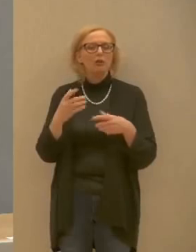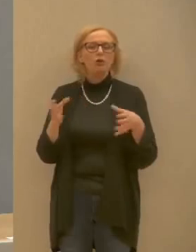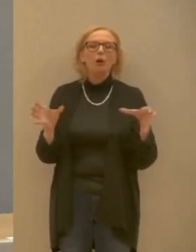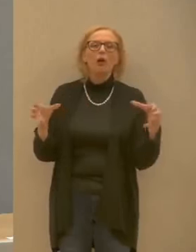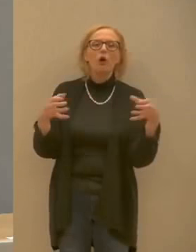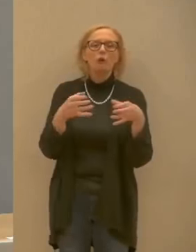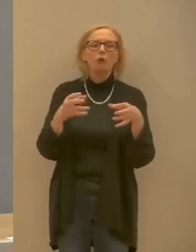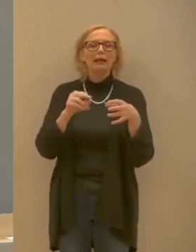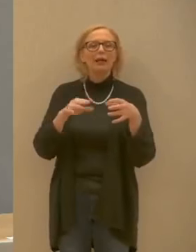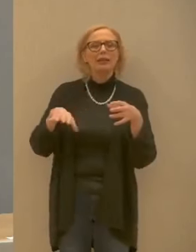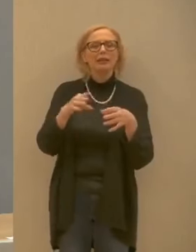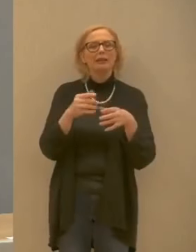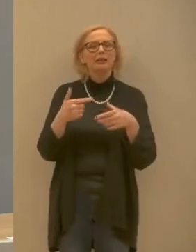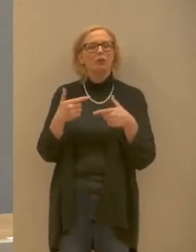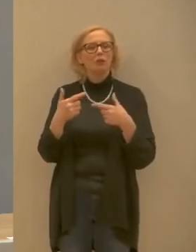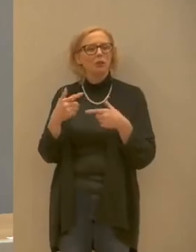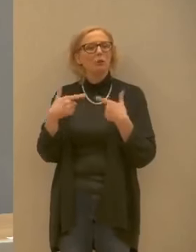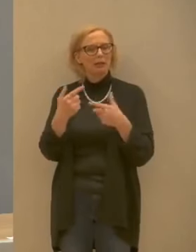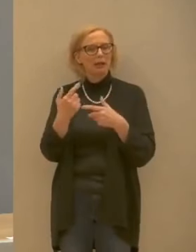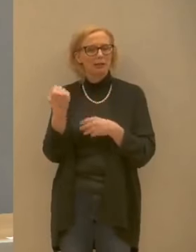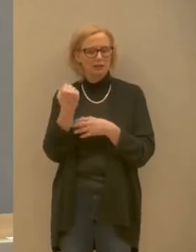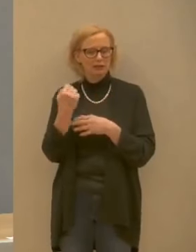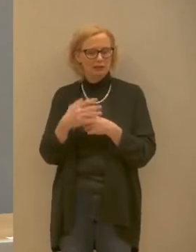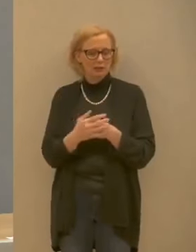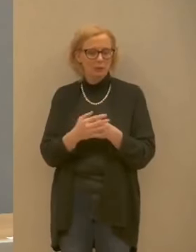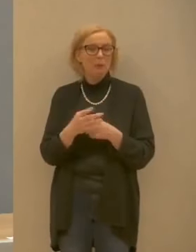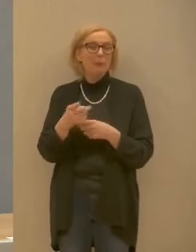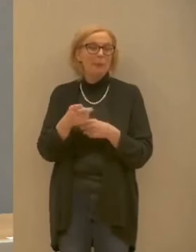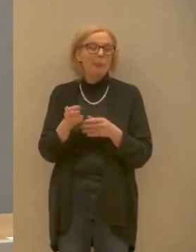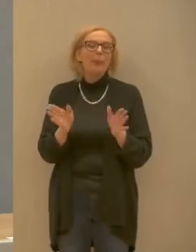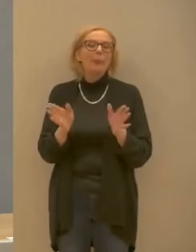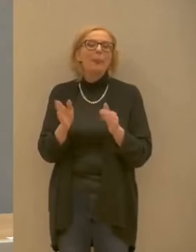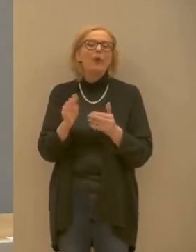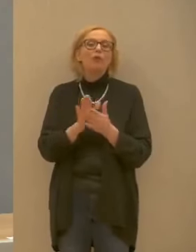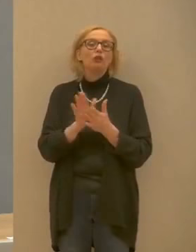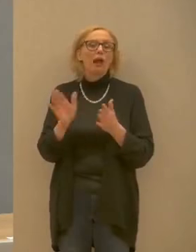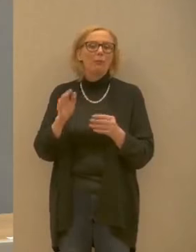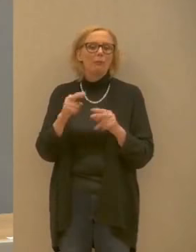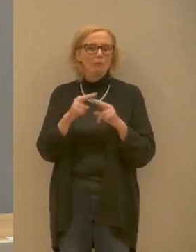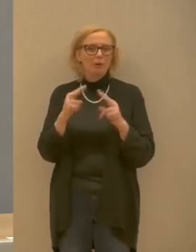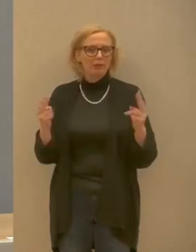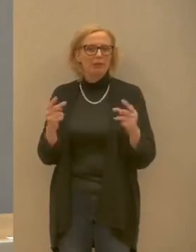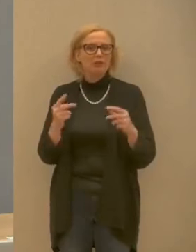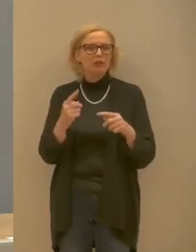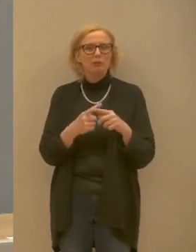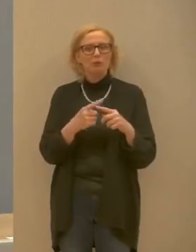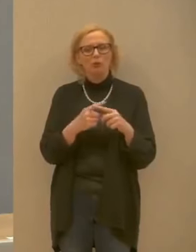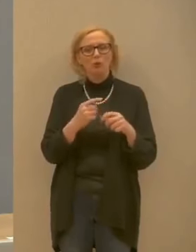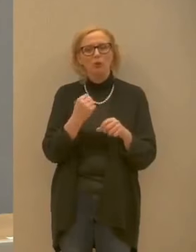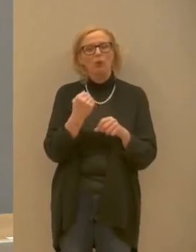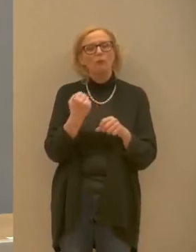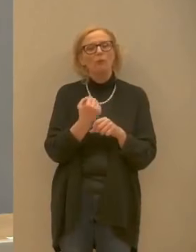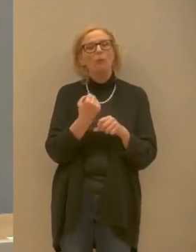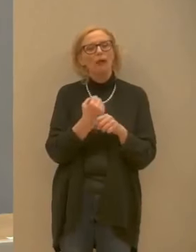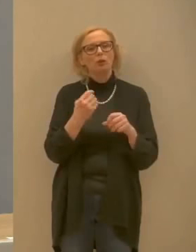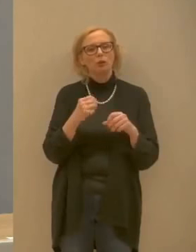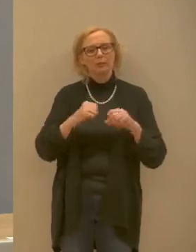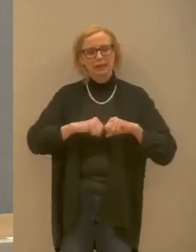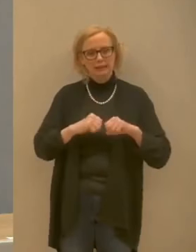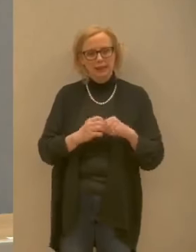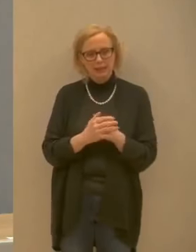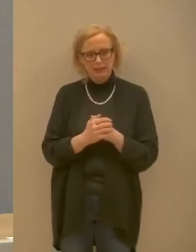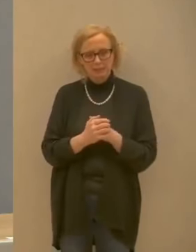gli operatori dell'azienda sanitaria dell'ufficio stampa della provincia che quotidianamente ci permettono anche di fare questo servizio di